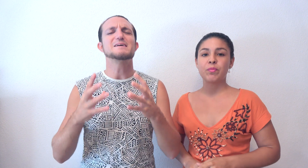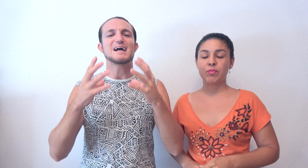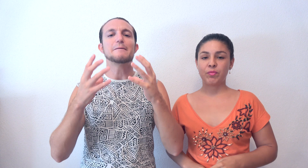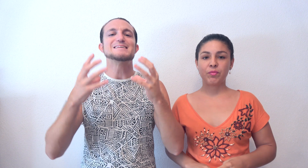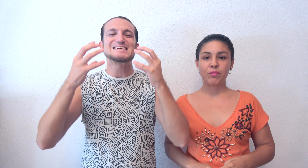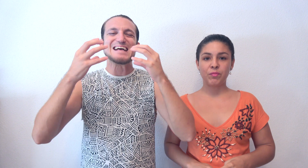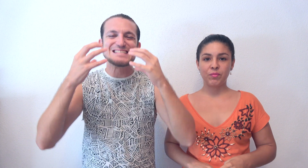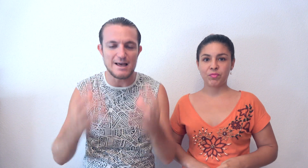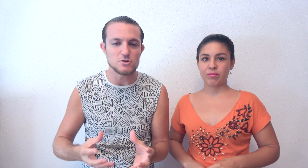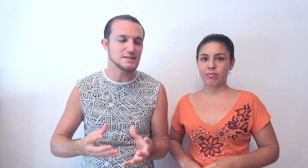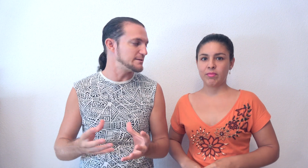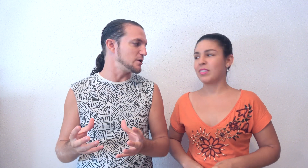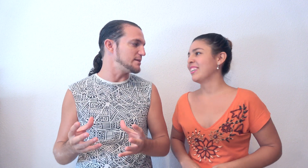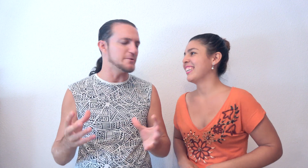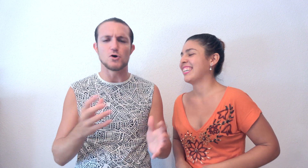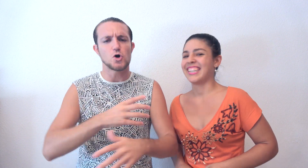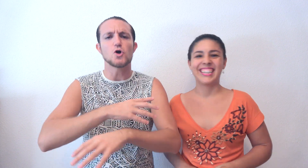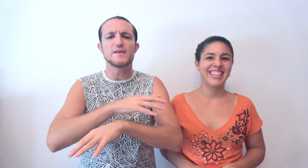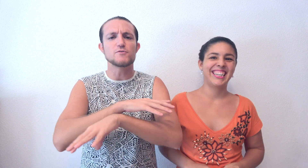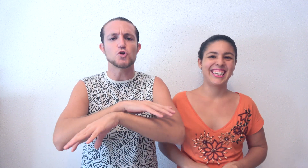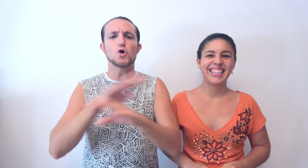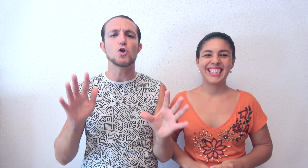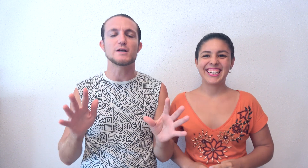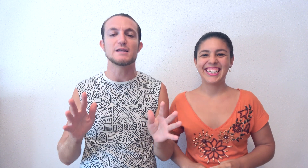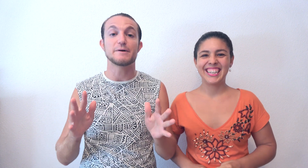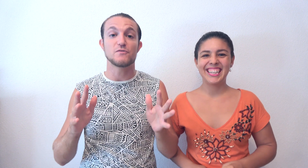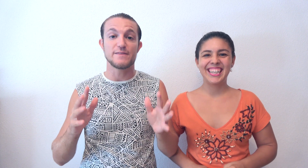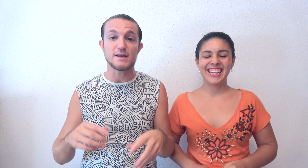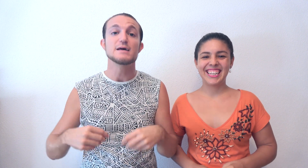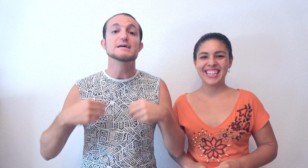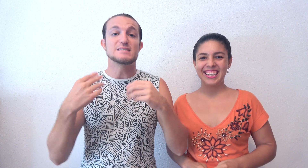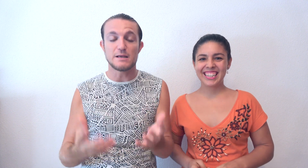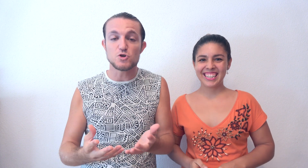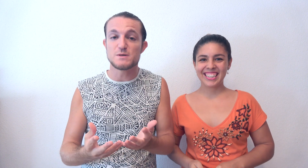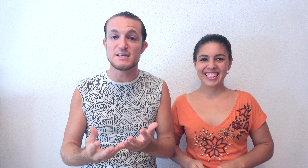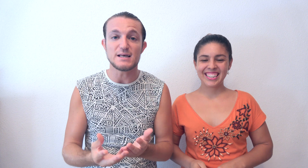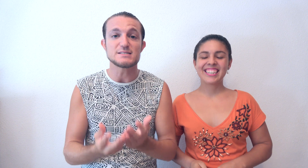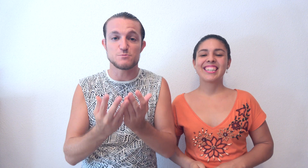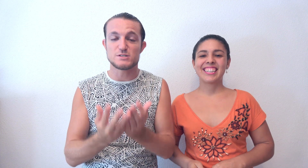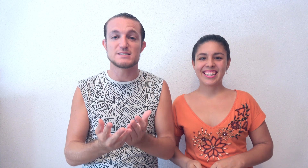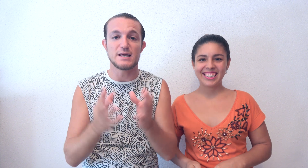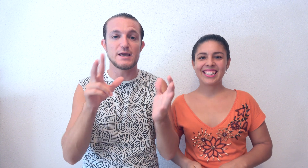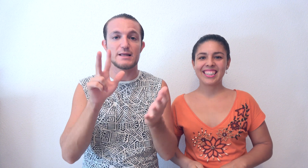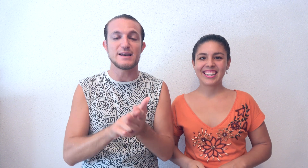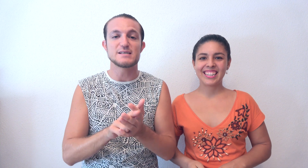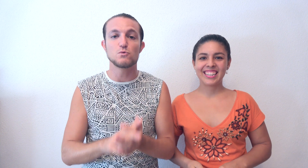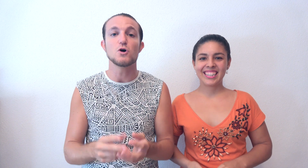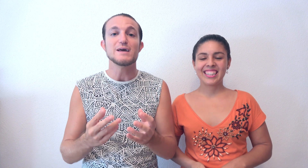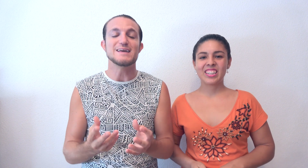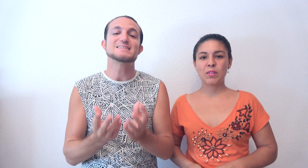vez acabáis cansados de este municipio, conociendo todo lo que tiene para ofrecer, seguimos visitas después de este 3 en 1 y es